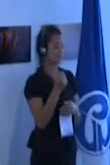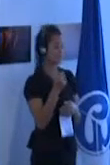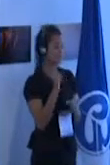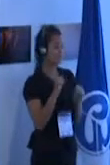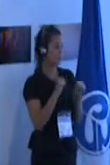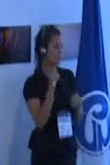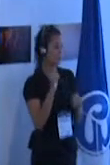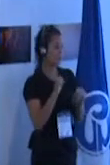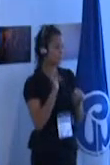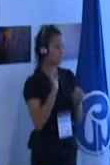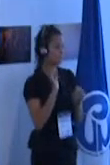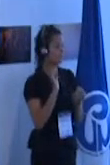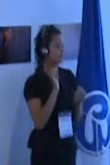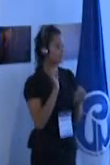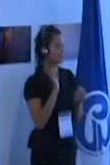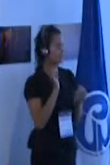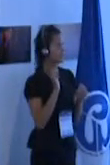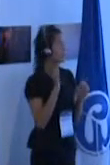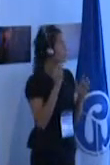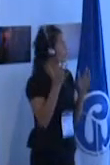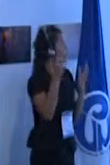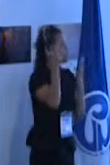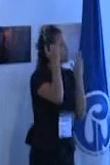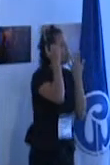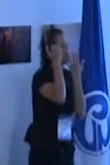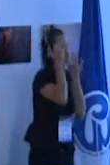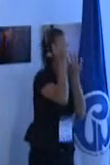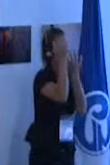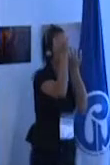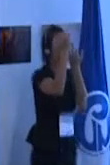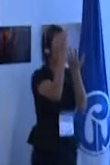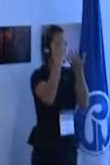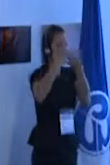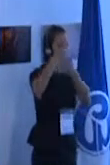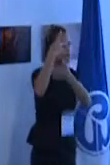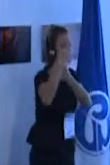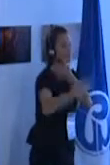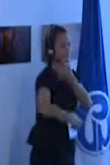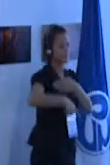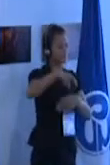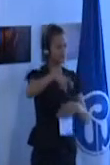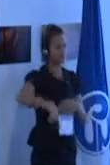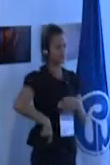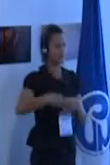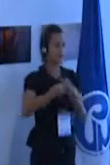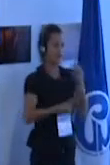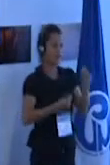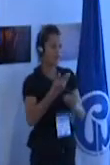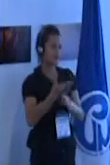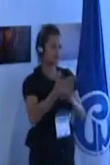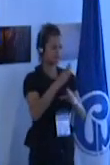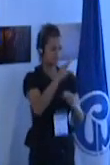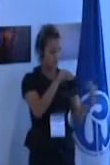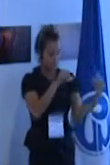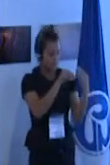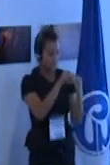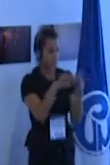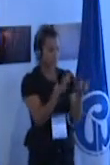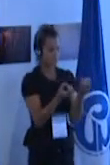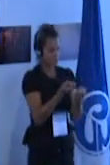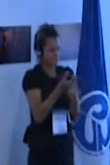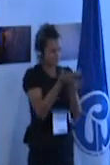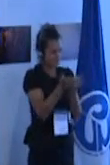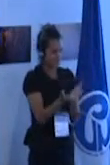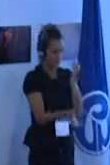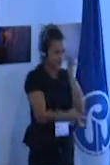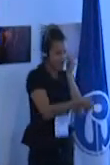que puede ser un ideal un proyecto de escuela que por medio de adaptaciones de estructura pedagógica